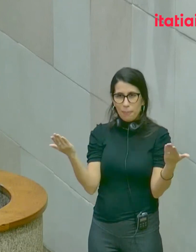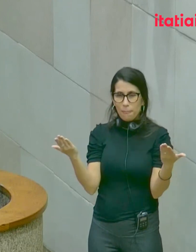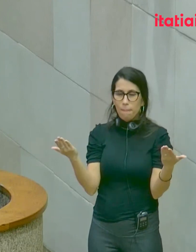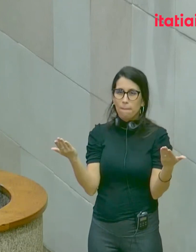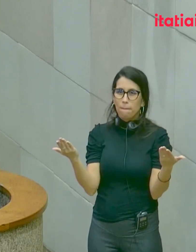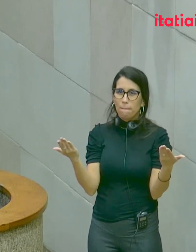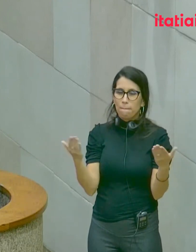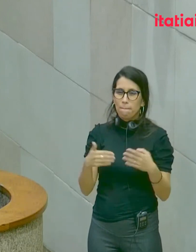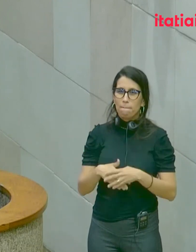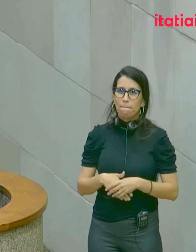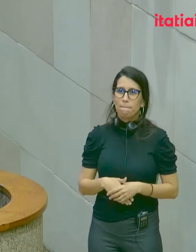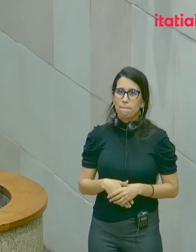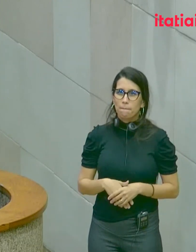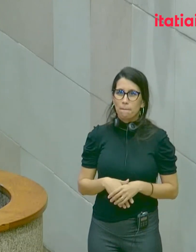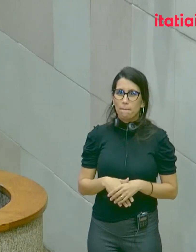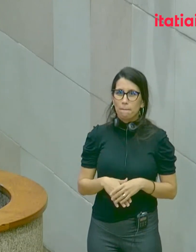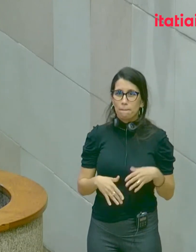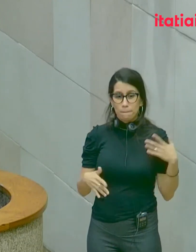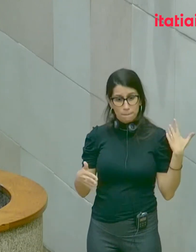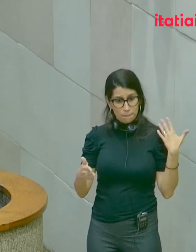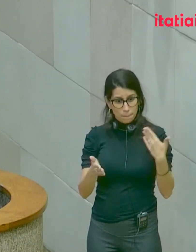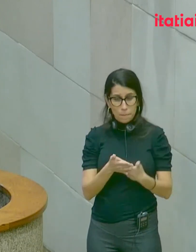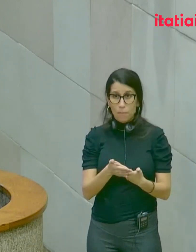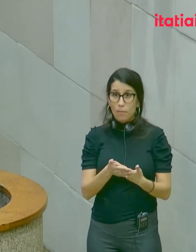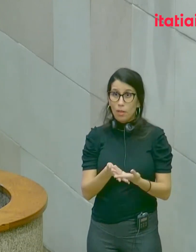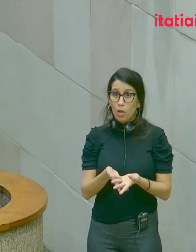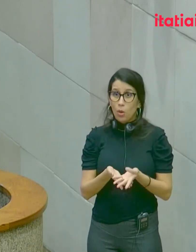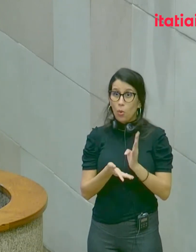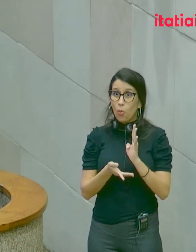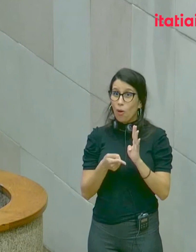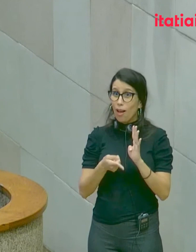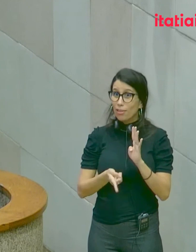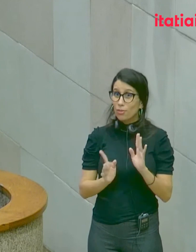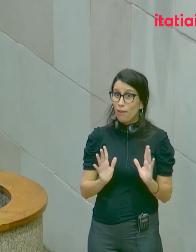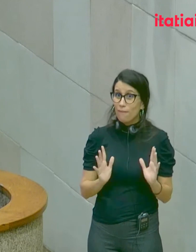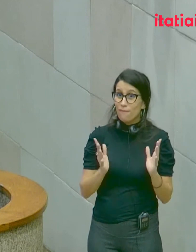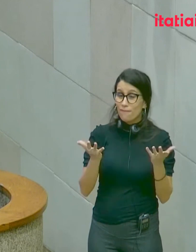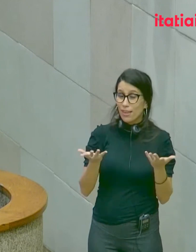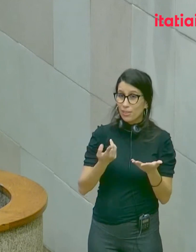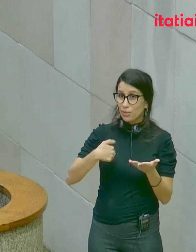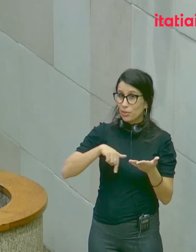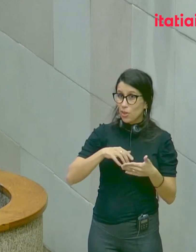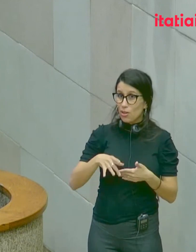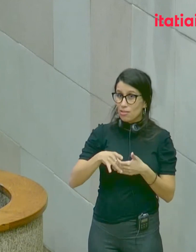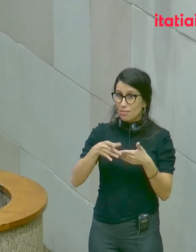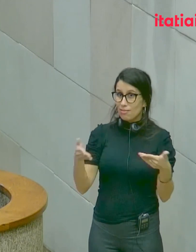quatro eventos que nós sediamos nesses dias. Para a minha honra,